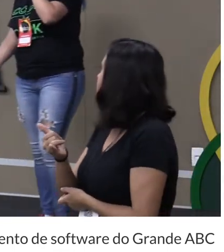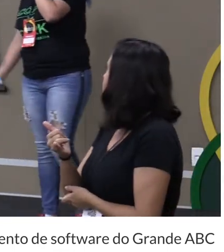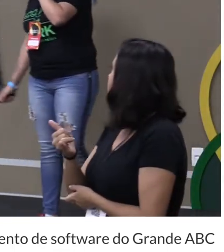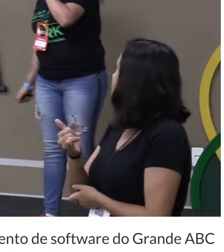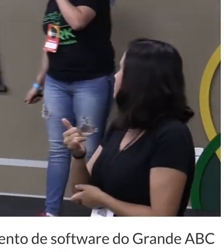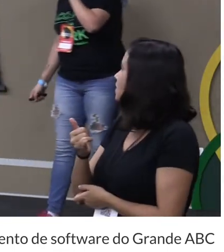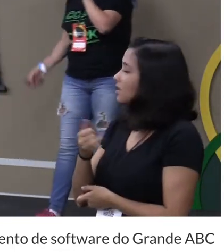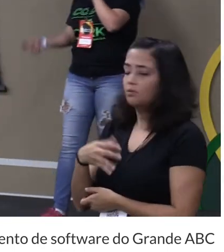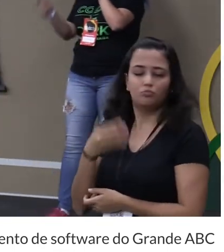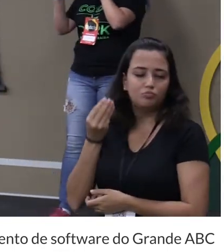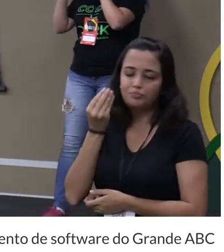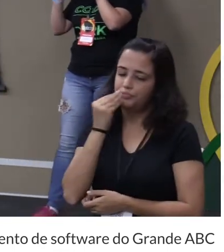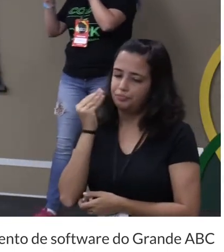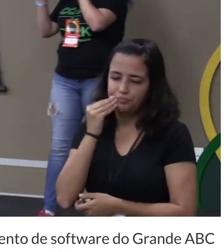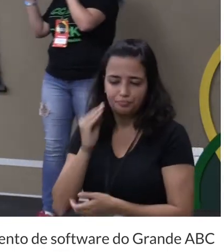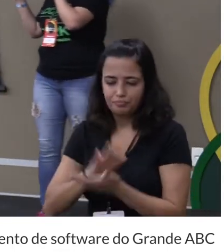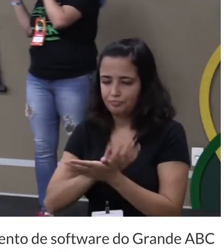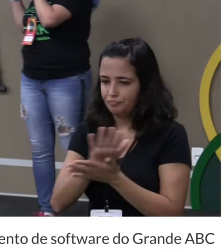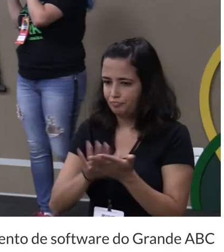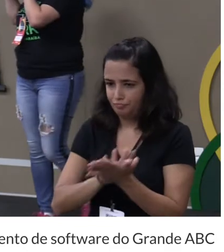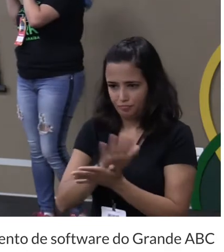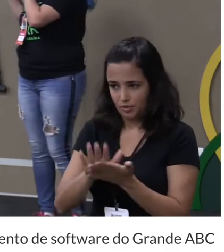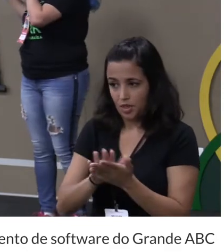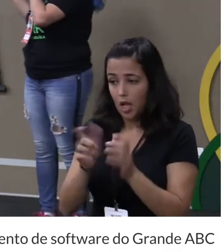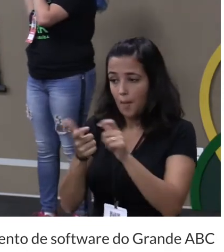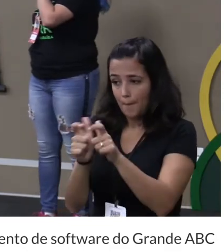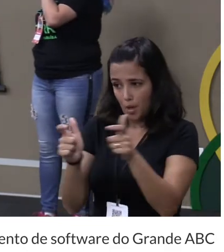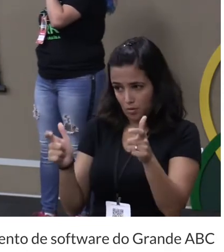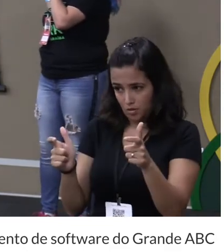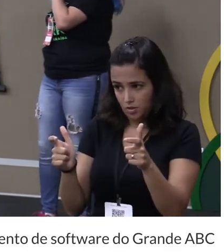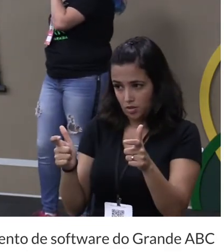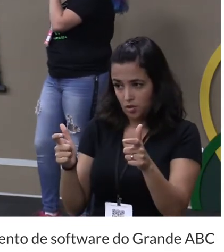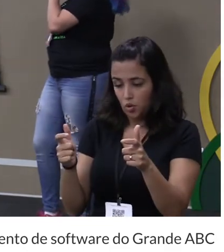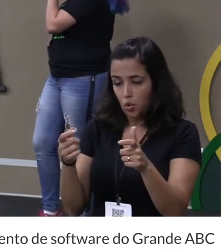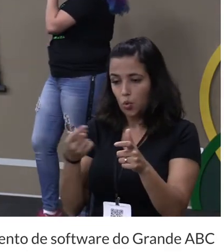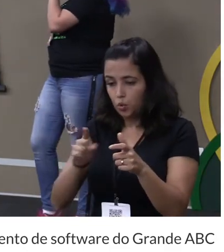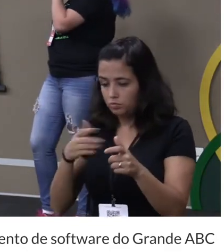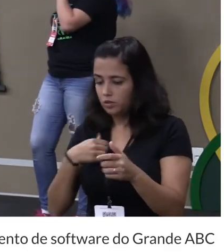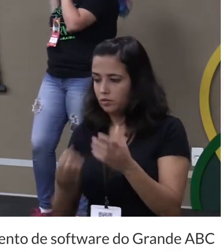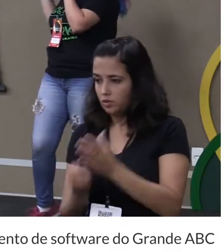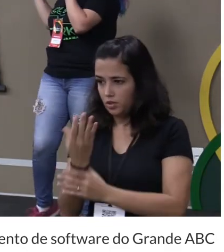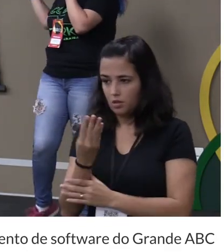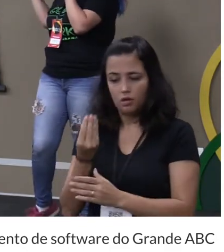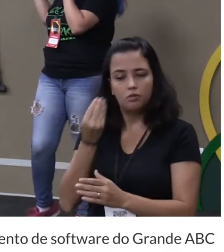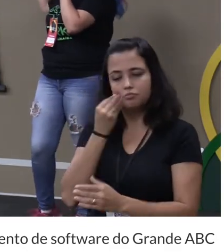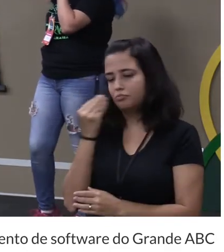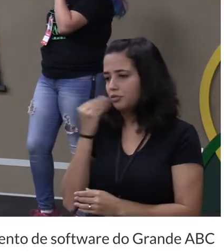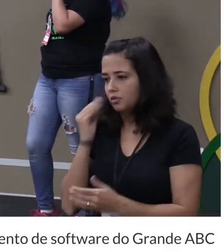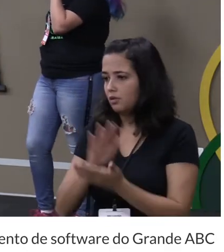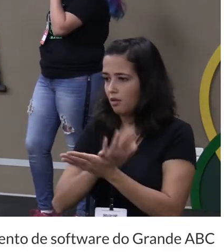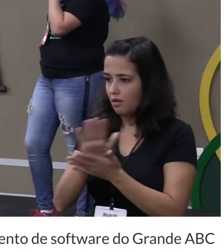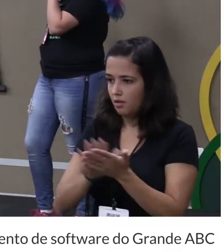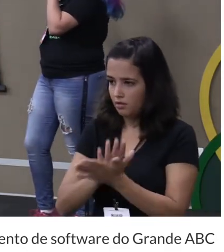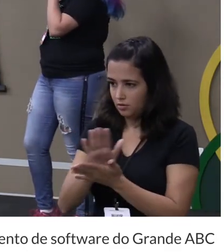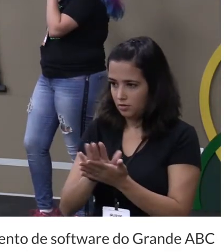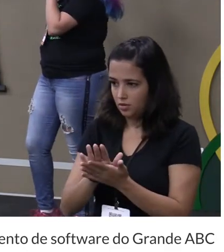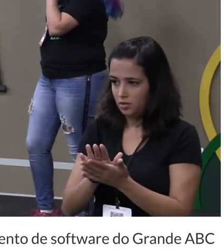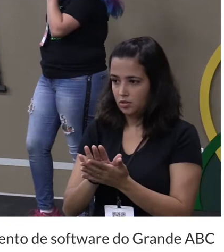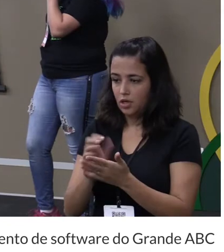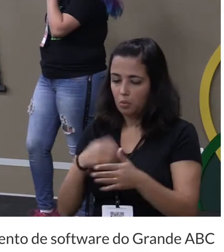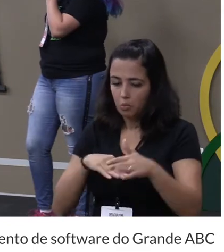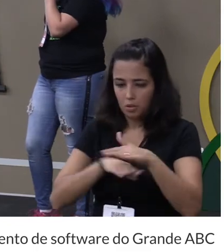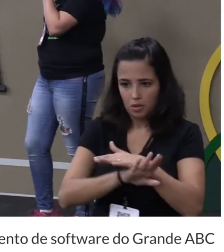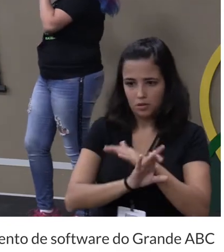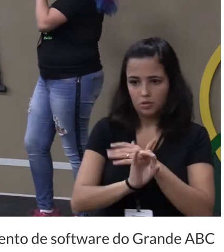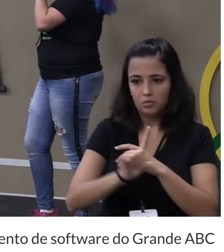ele não tá testado a maioria quer dizer a maioria não os últimos componentes que eu estou fazendo não estão testados eles estão open source lá no meu github